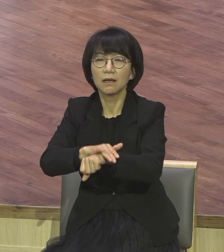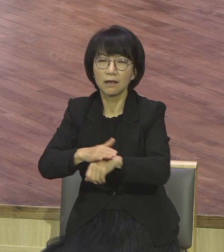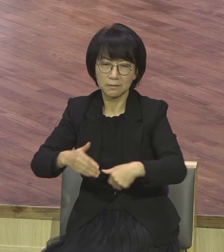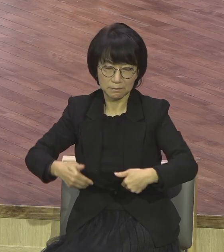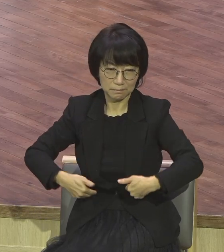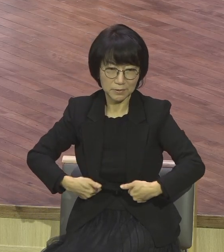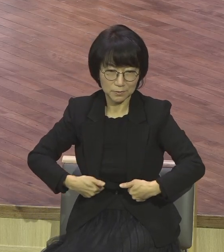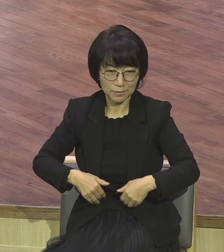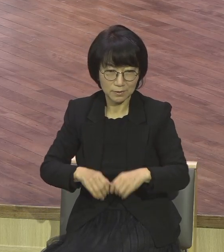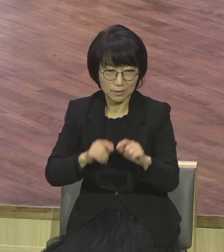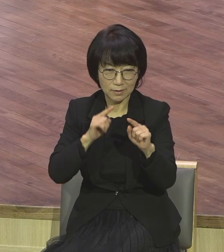잘 하라는 것입니다.